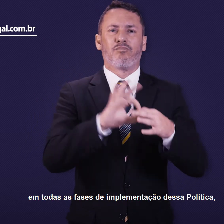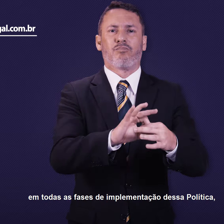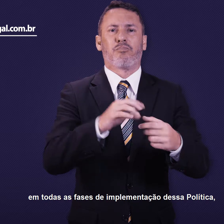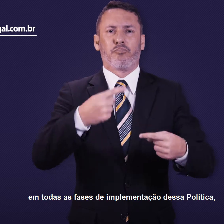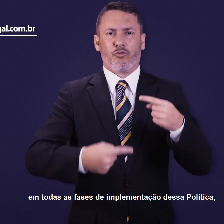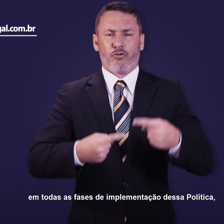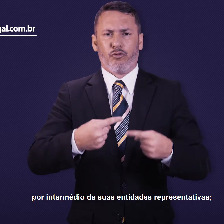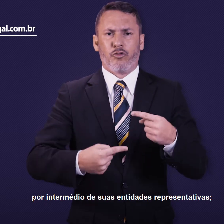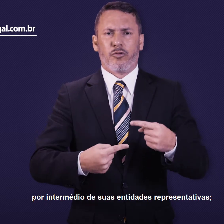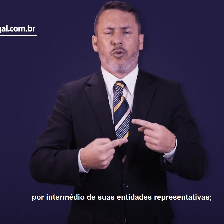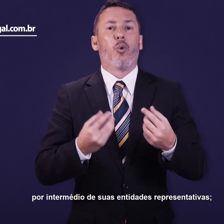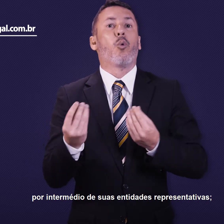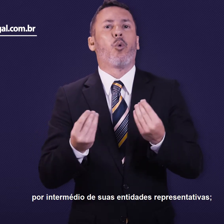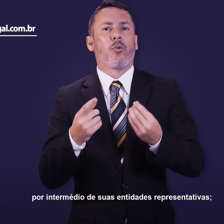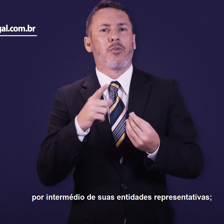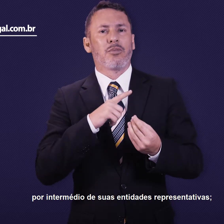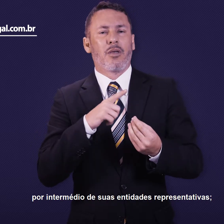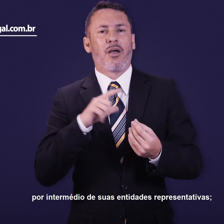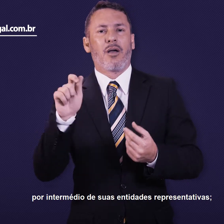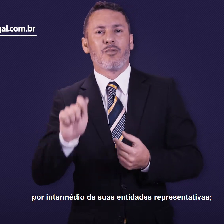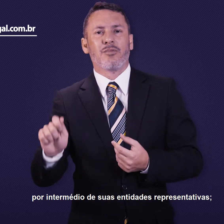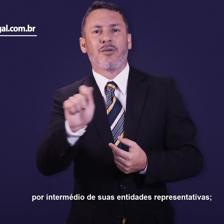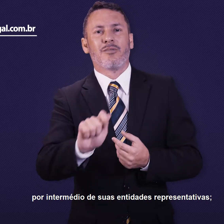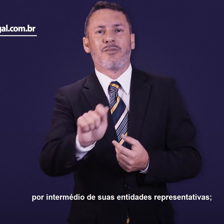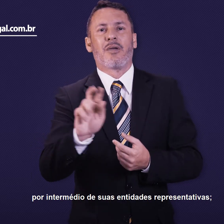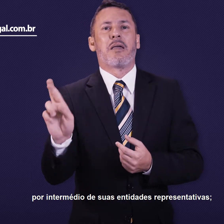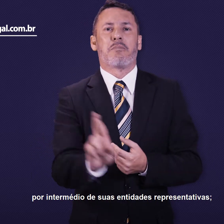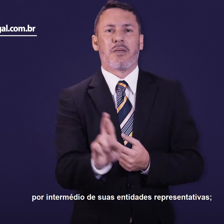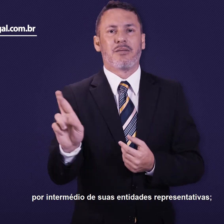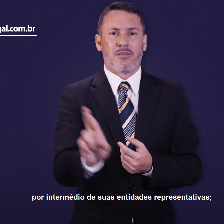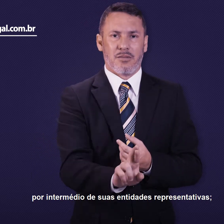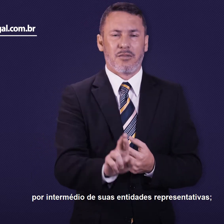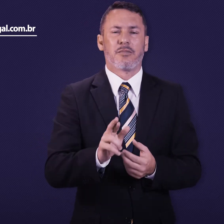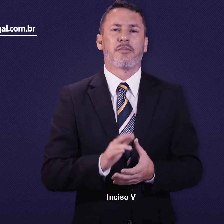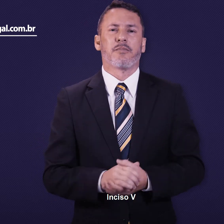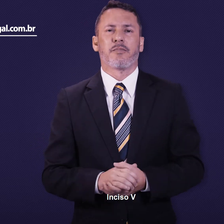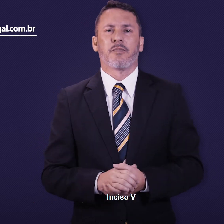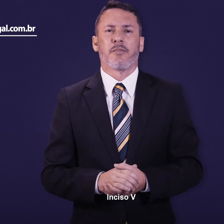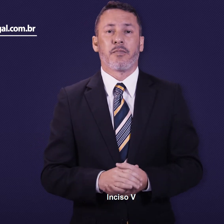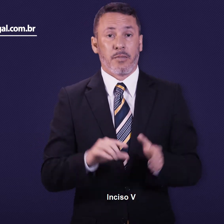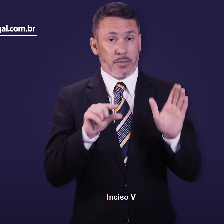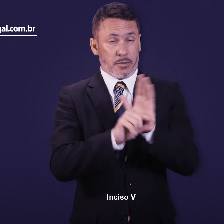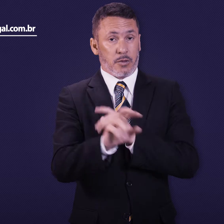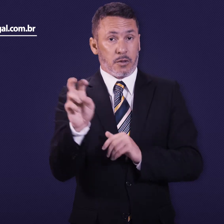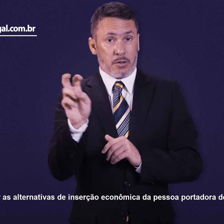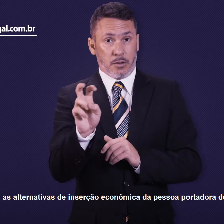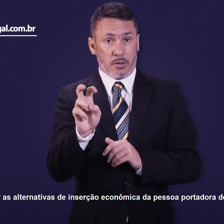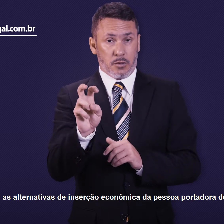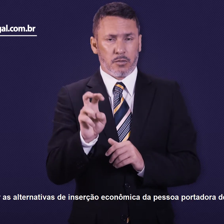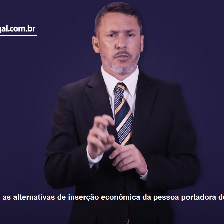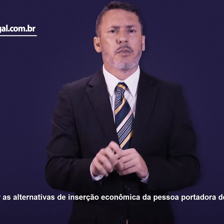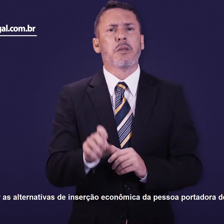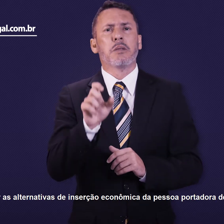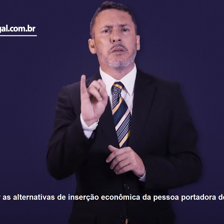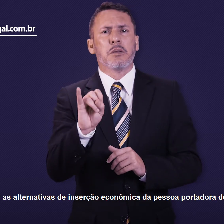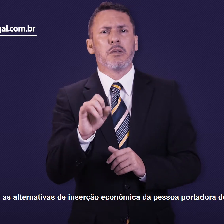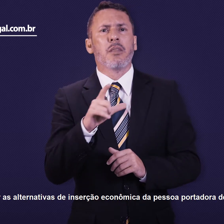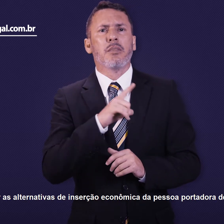política, por intermédio de suas entidades representativas Inciso 5 Ampliar as alternativas de